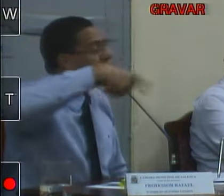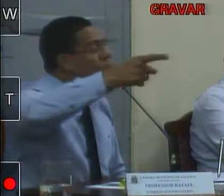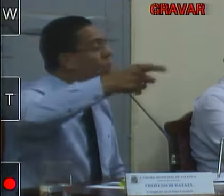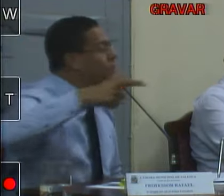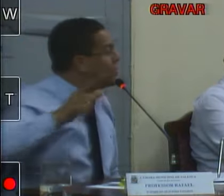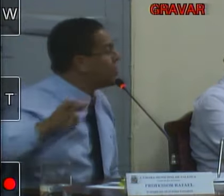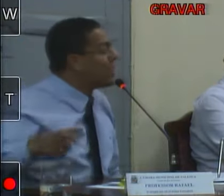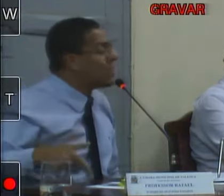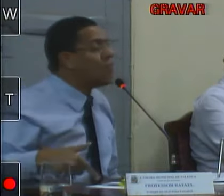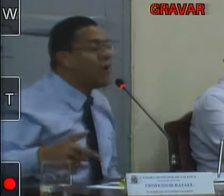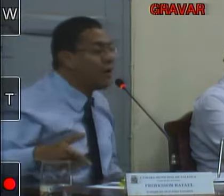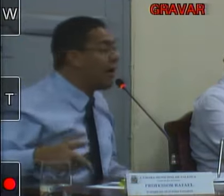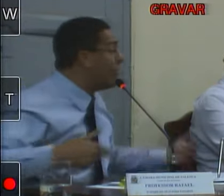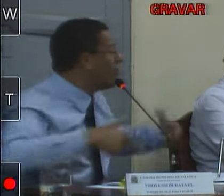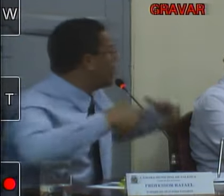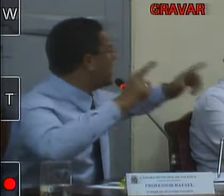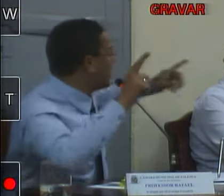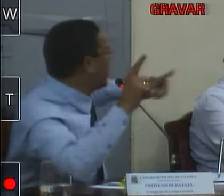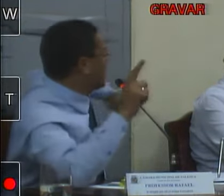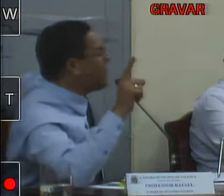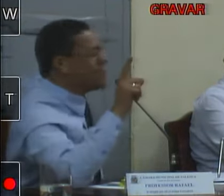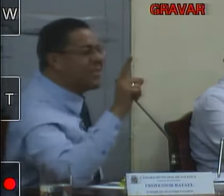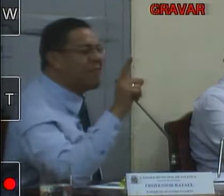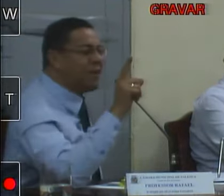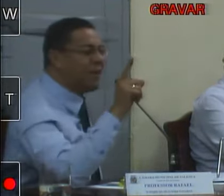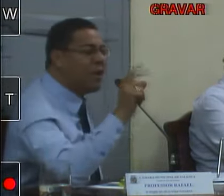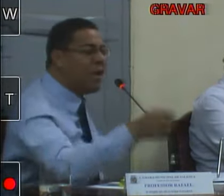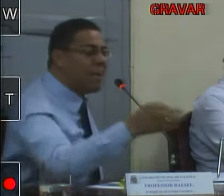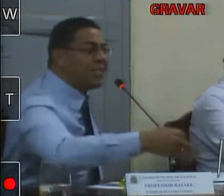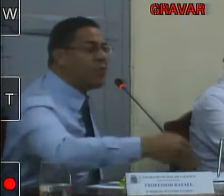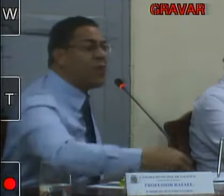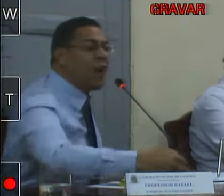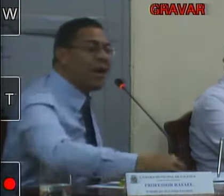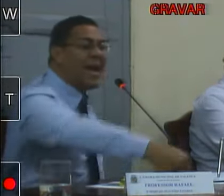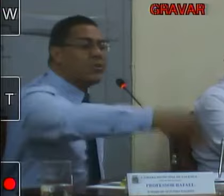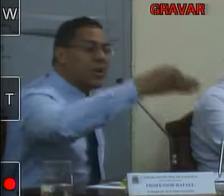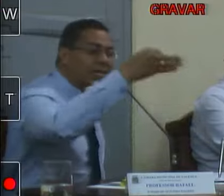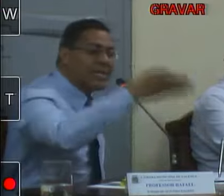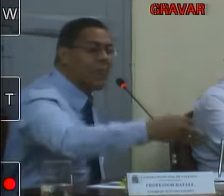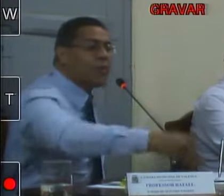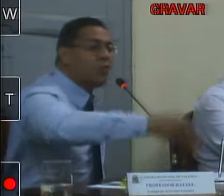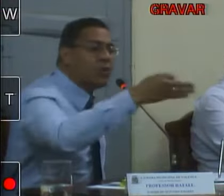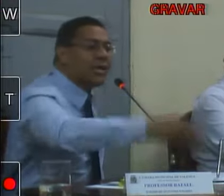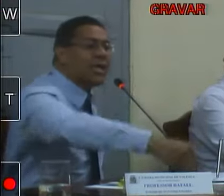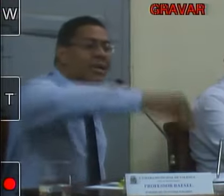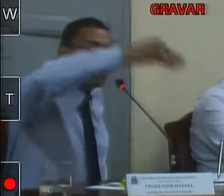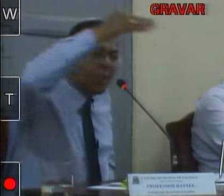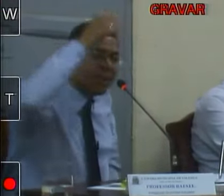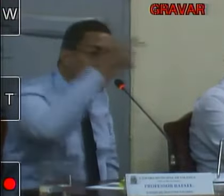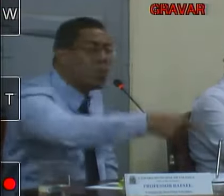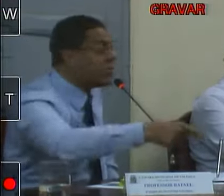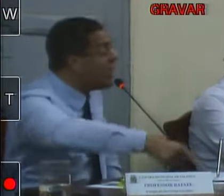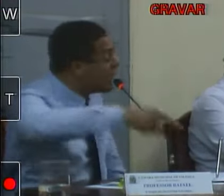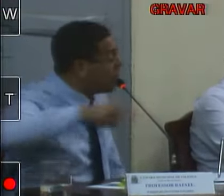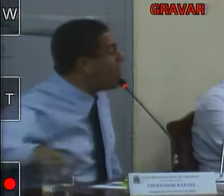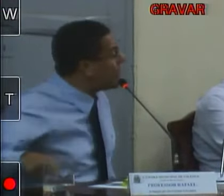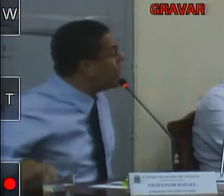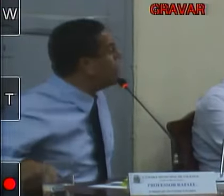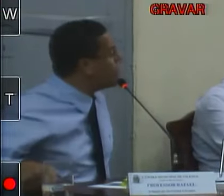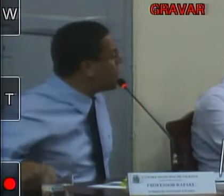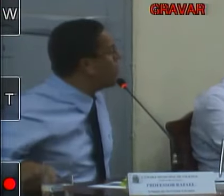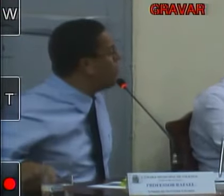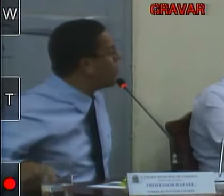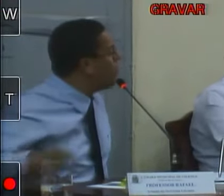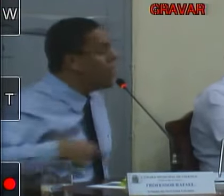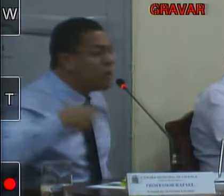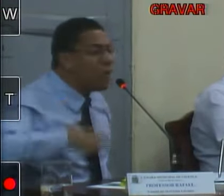e ela entrou numa de me destratar eu falei eu nunca sei quem sabe o você está falando mas eu falei olha a senhora sabe que eu estou vindo aqui graças a uma denúncia e eu vou botar